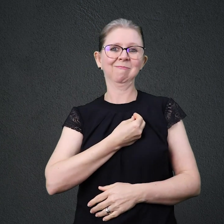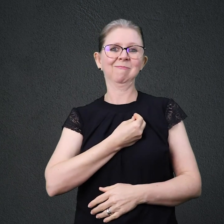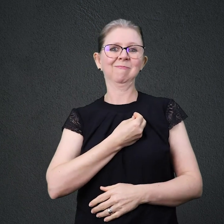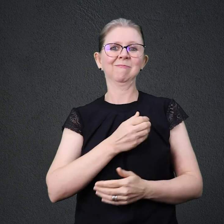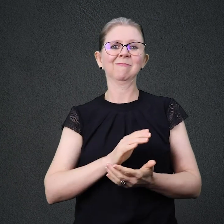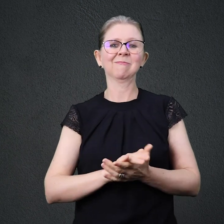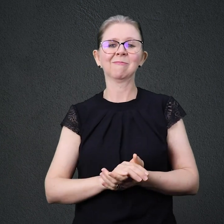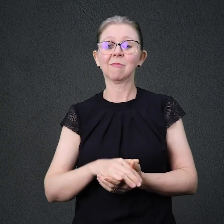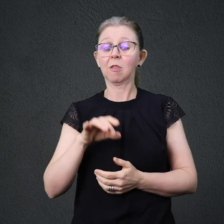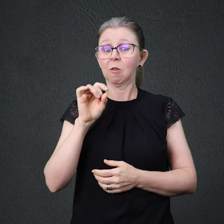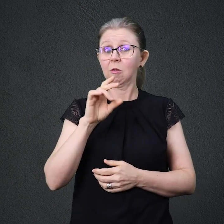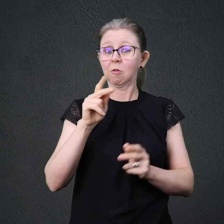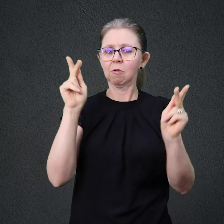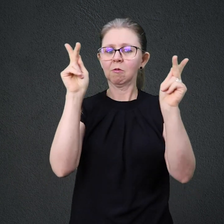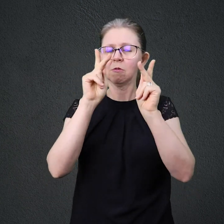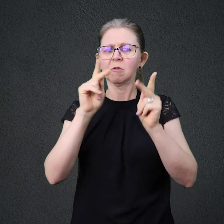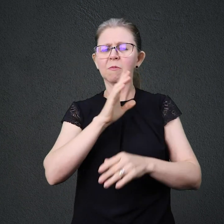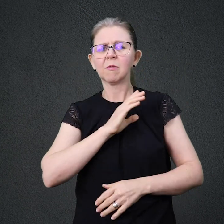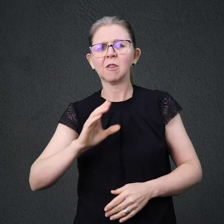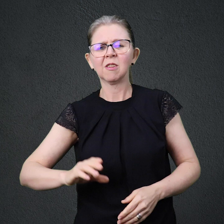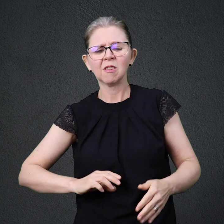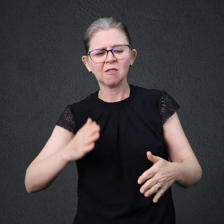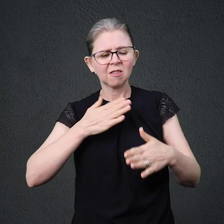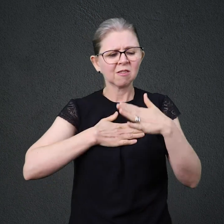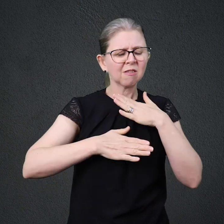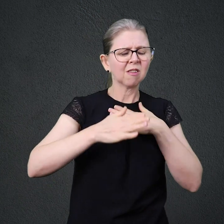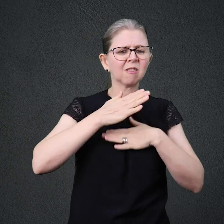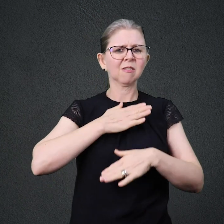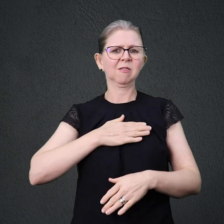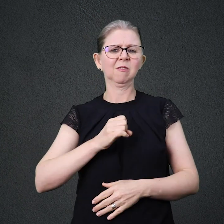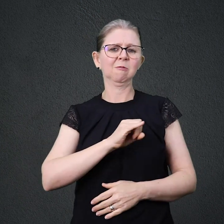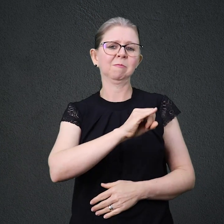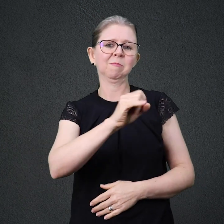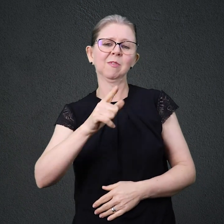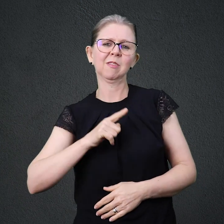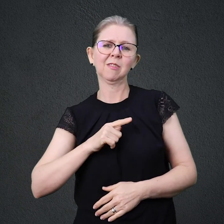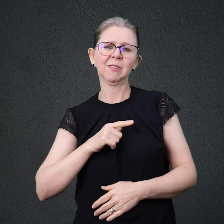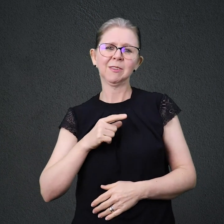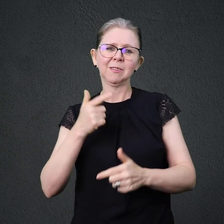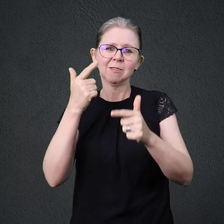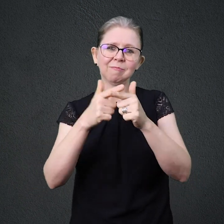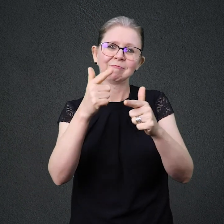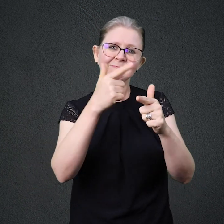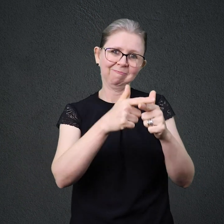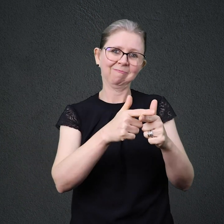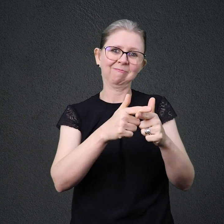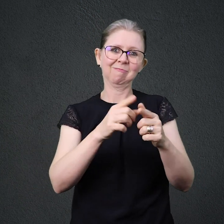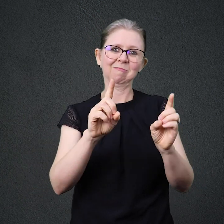Só a paz de Cristo acalma nosso interior Ainda que haja guerras e aflições à nossa volta Você ouviu